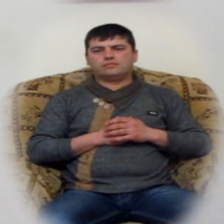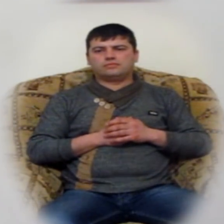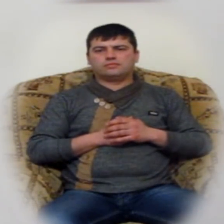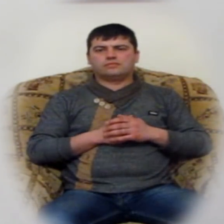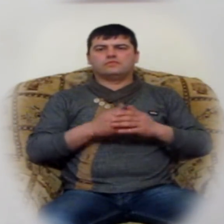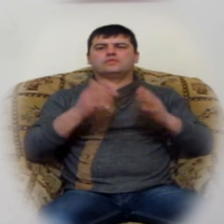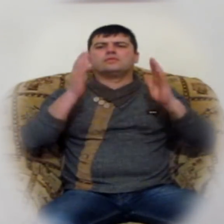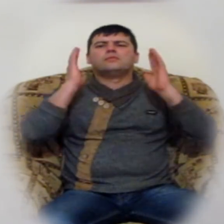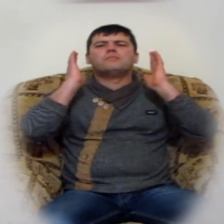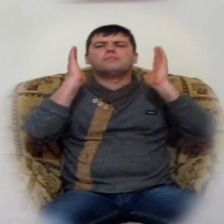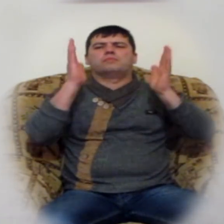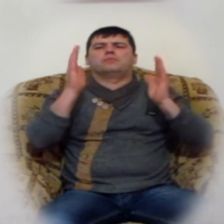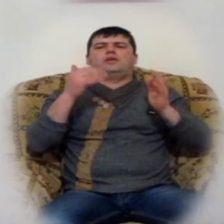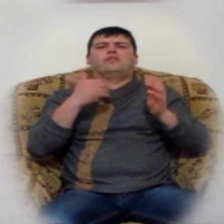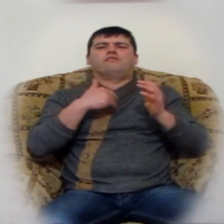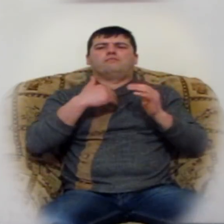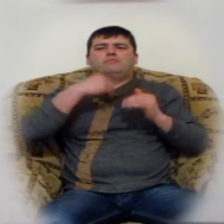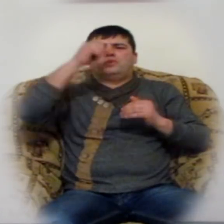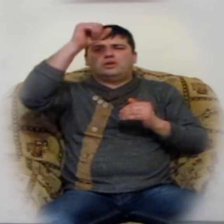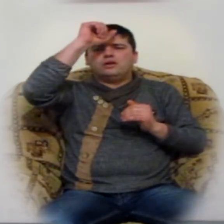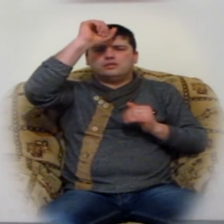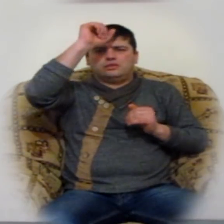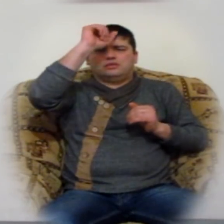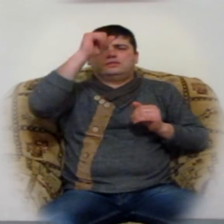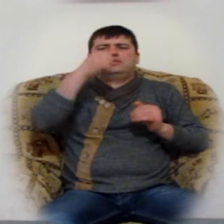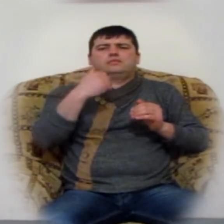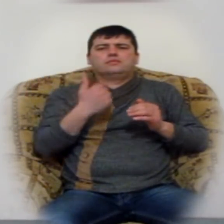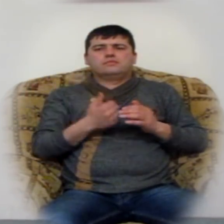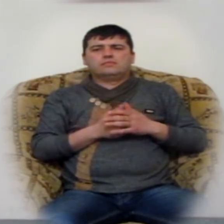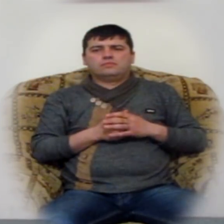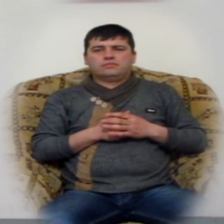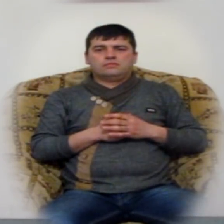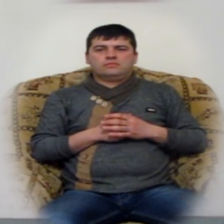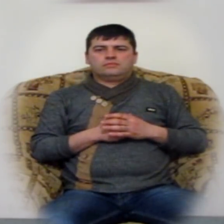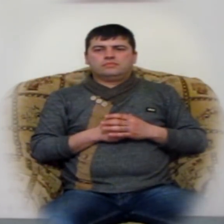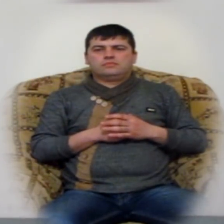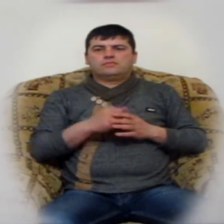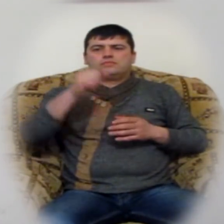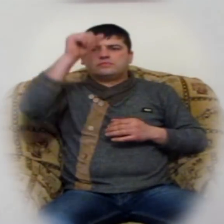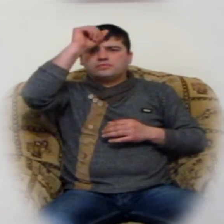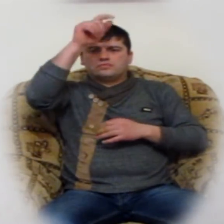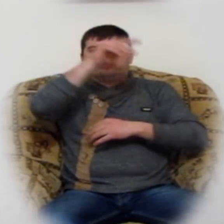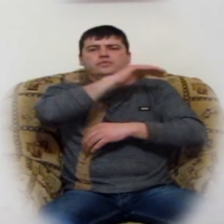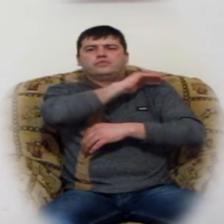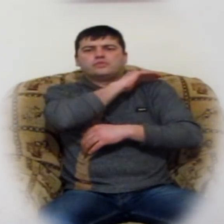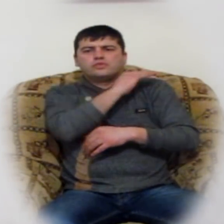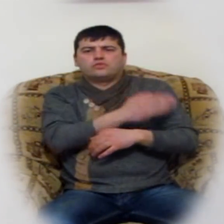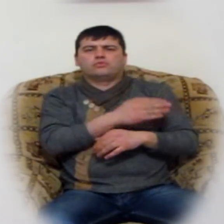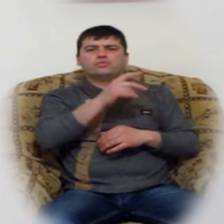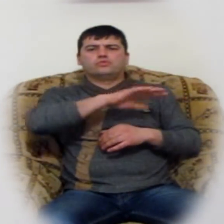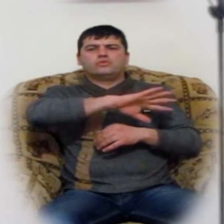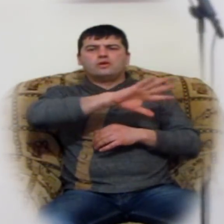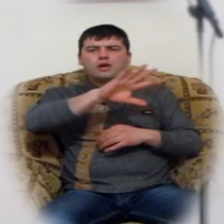Բարվորվի մեր աստված տերը հզոր է իրա ամմեն գործերի մեջ